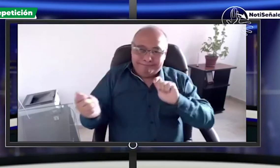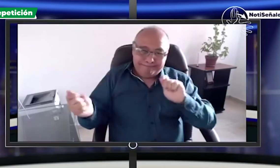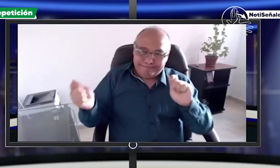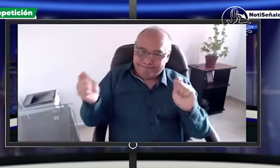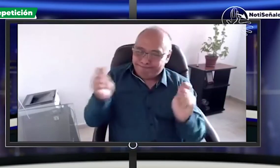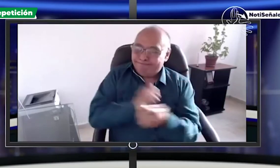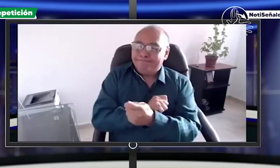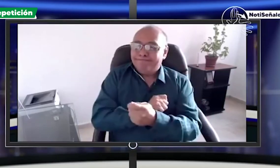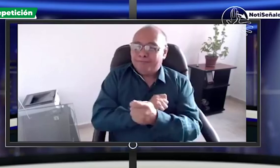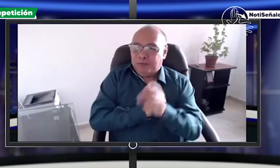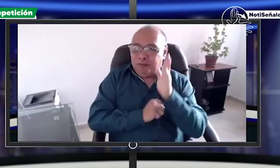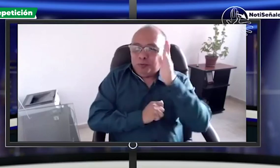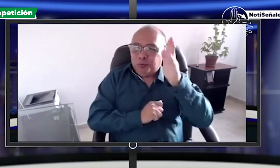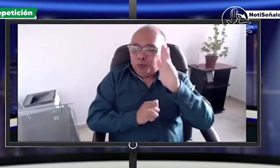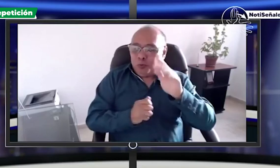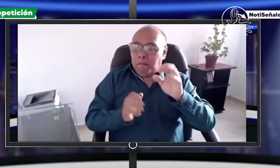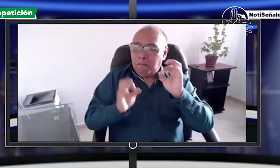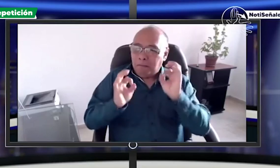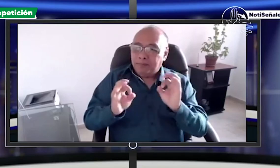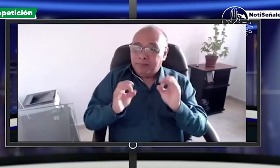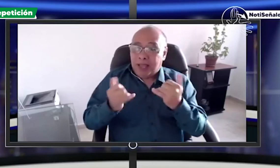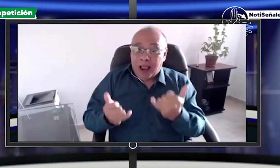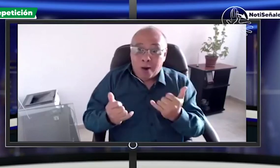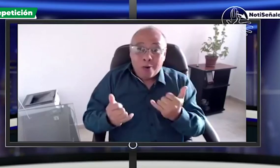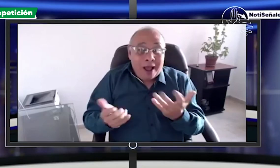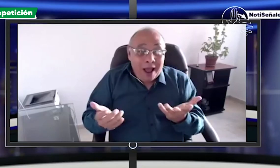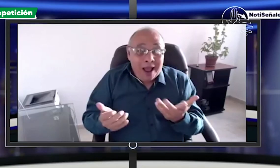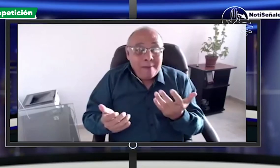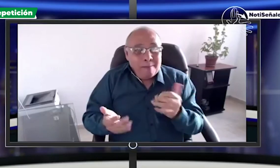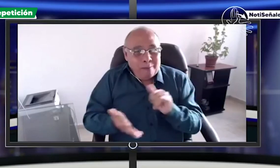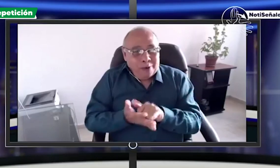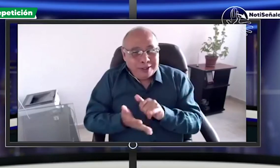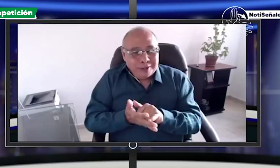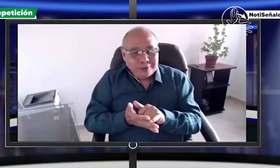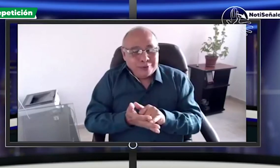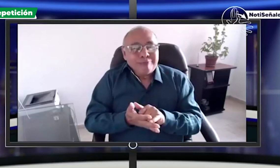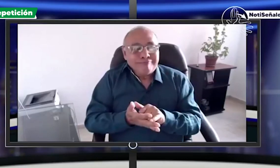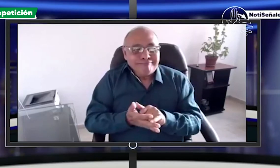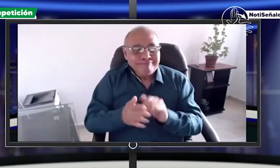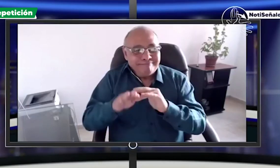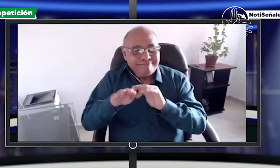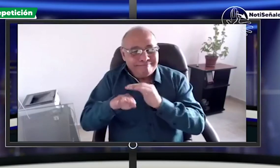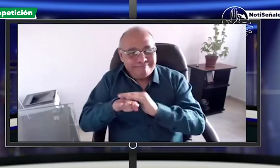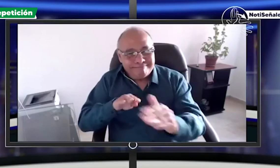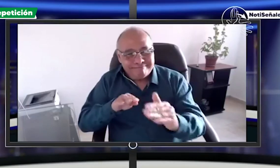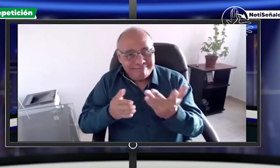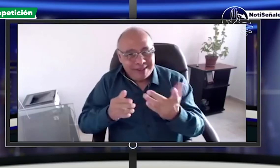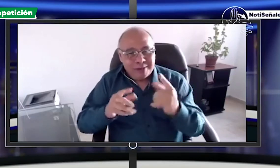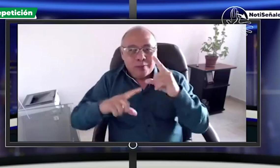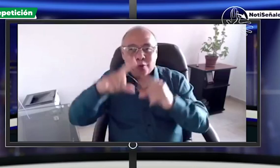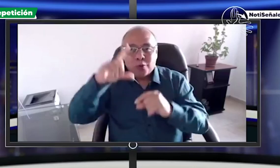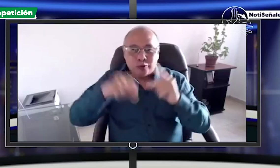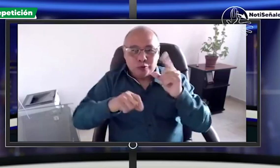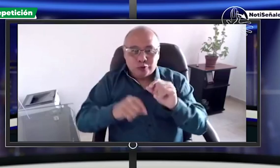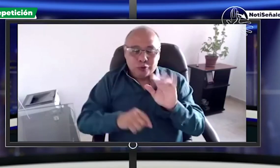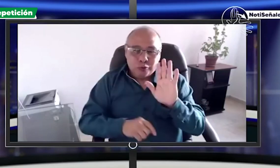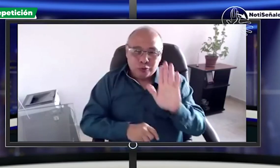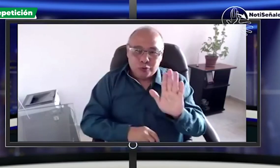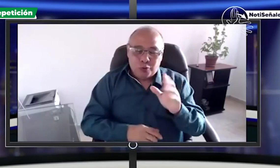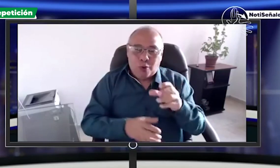siempre se está acudiendo con familiares, con padres, para poder recibir esta clase de servicios. Es por eso que en la